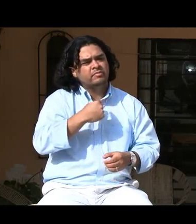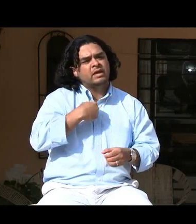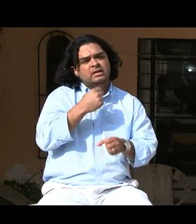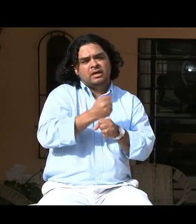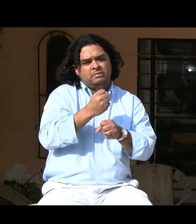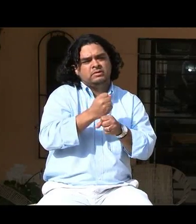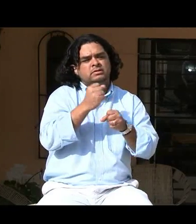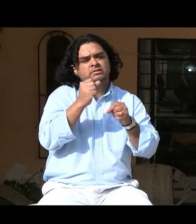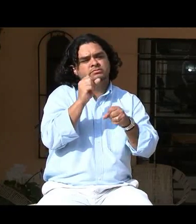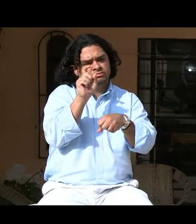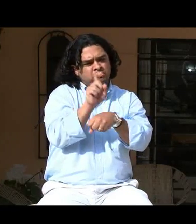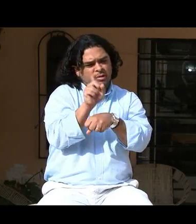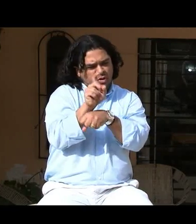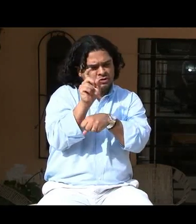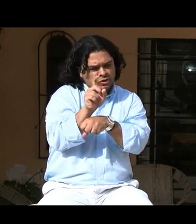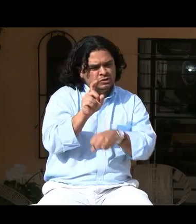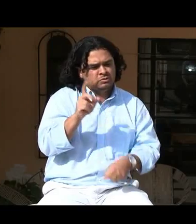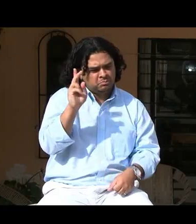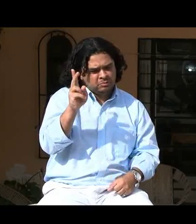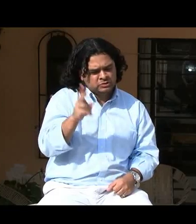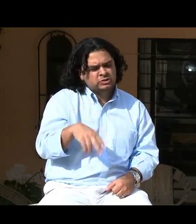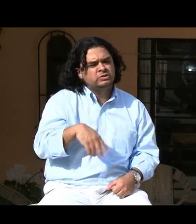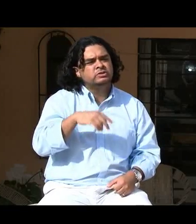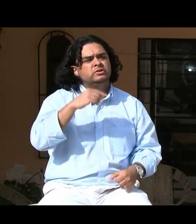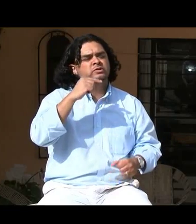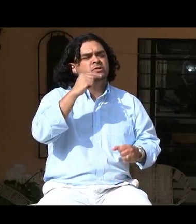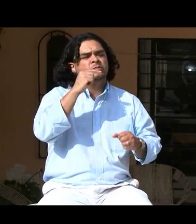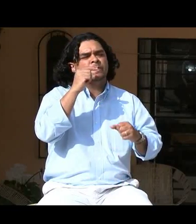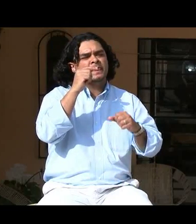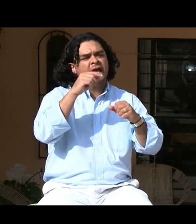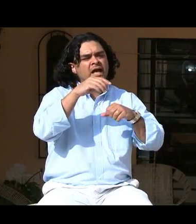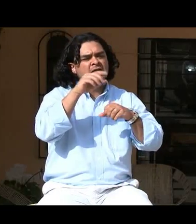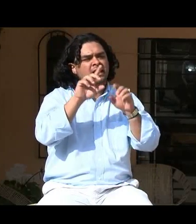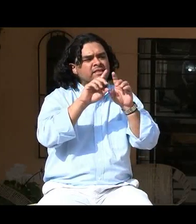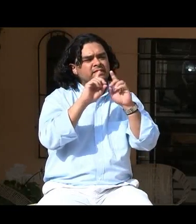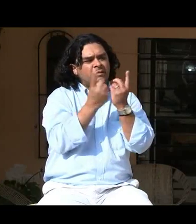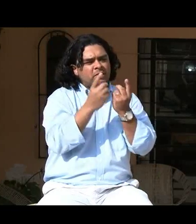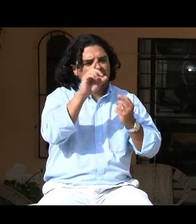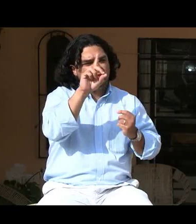Trabajo en la Universidad de Gallaudet. Trabajo como profesor